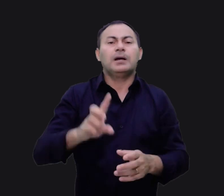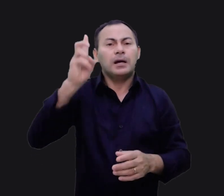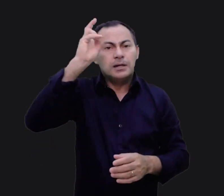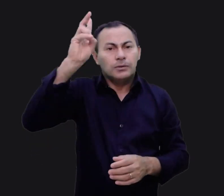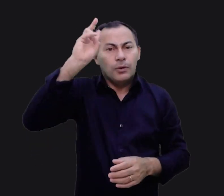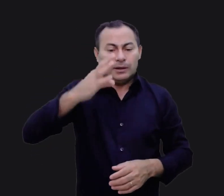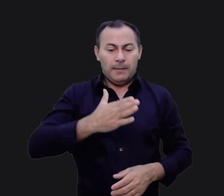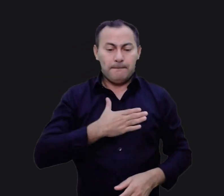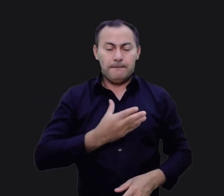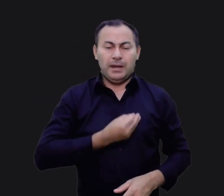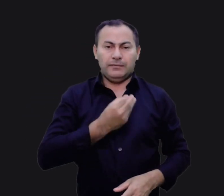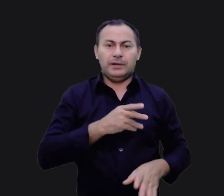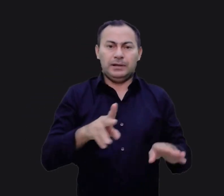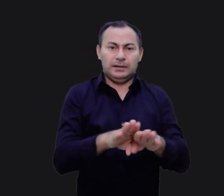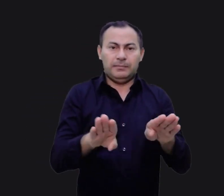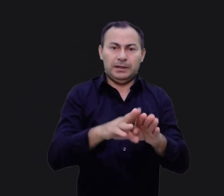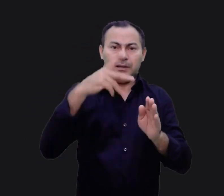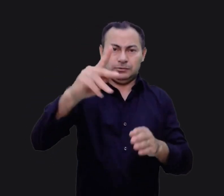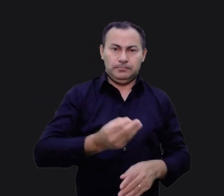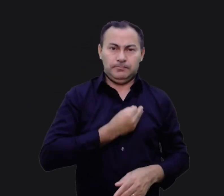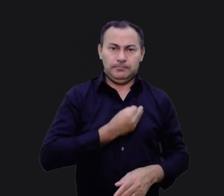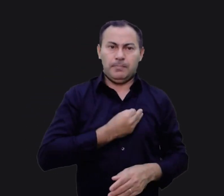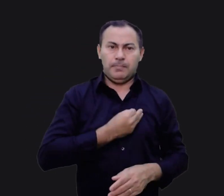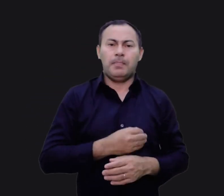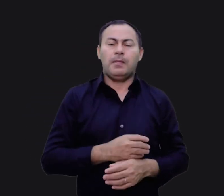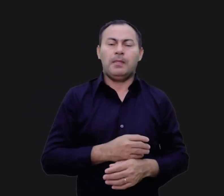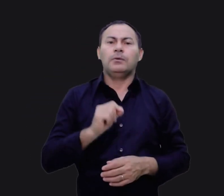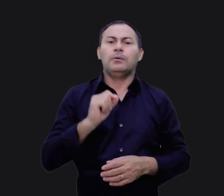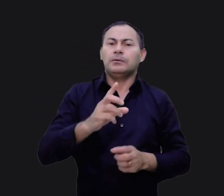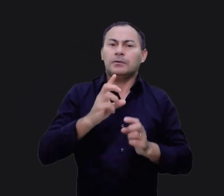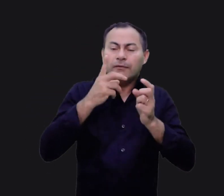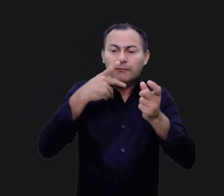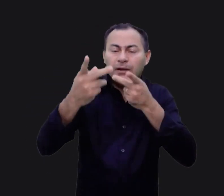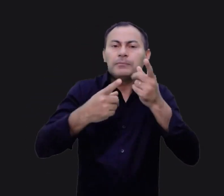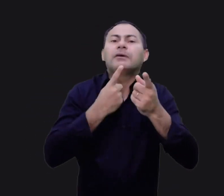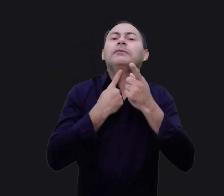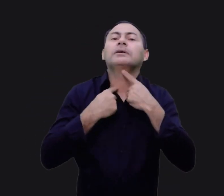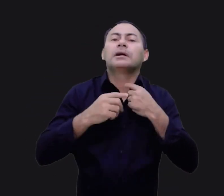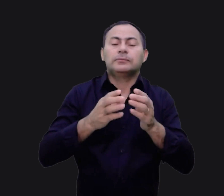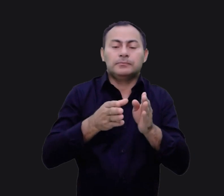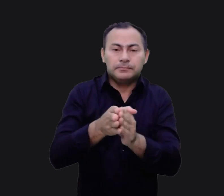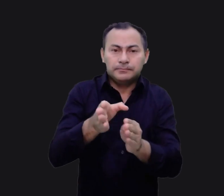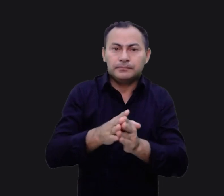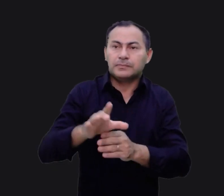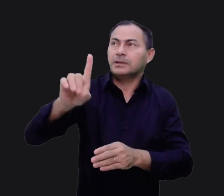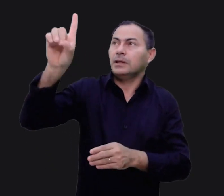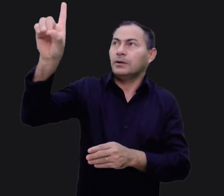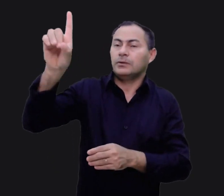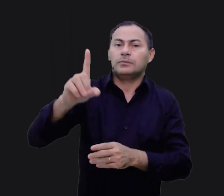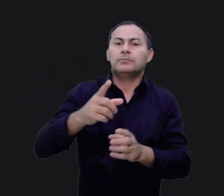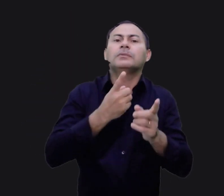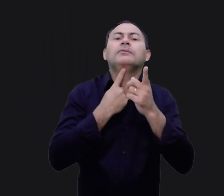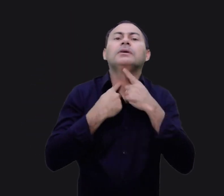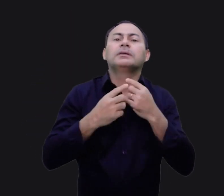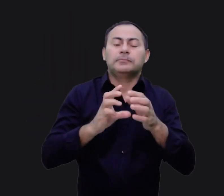a história da minha vida e também da sua vida. Há o que chamamos de vontade orientadora de Deus, de vontade